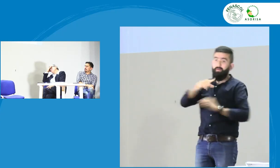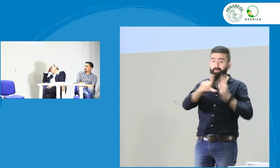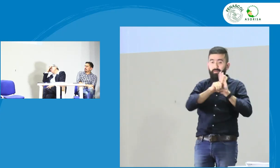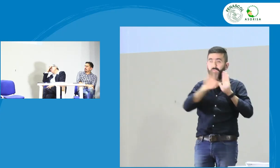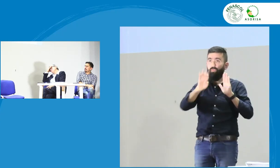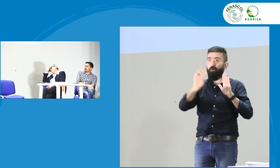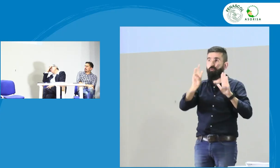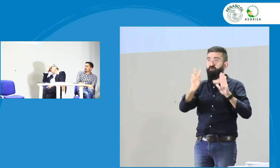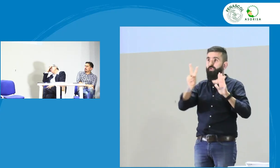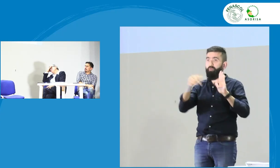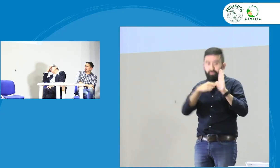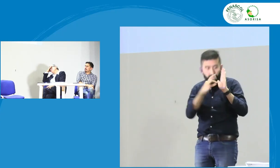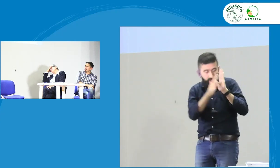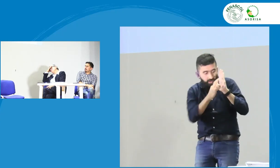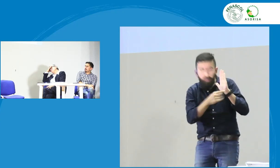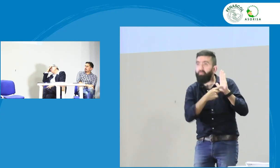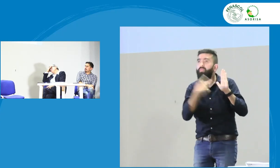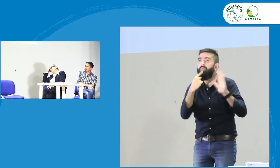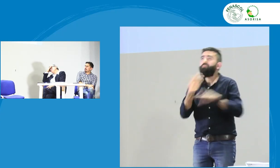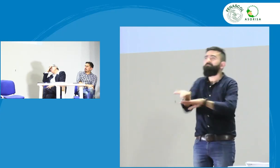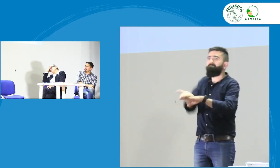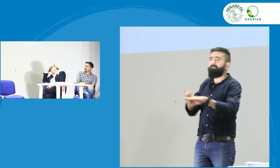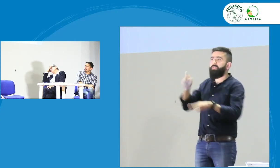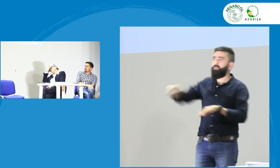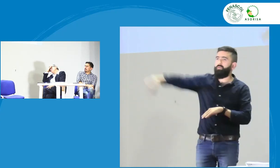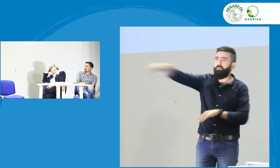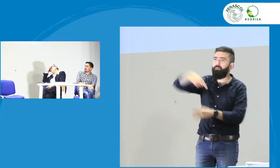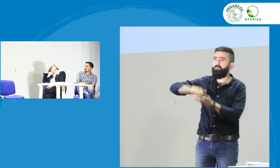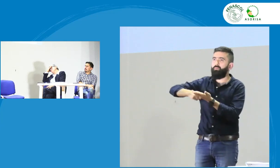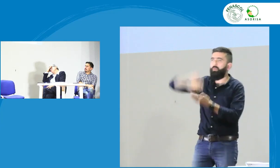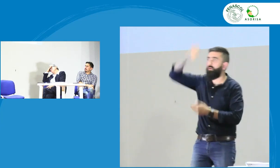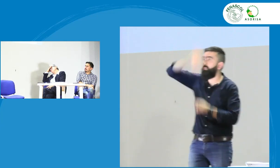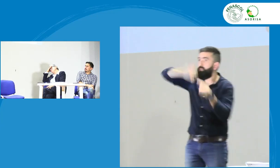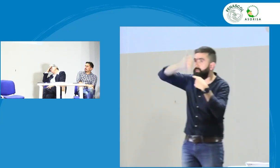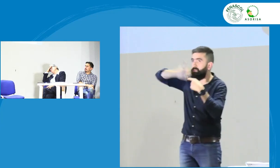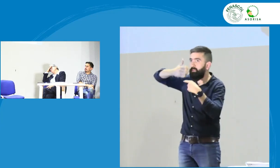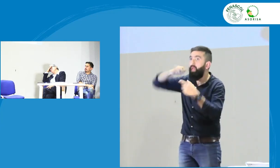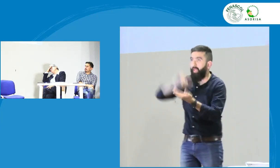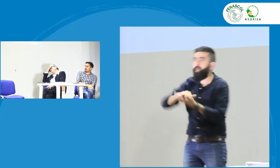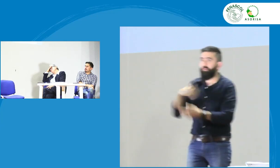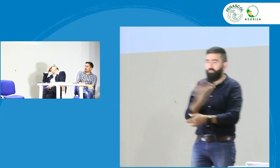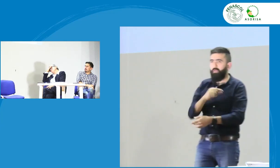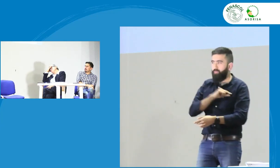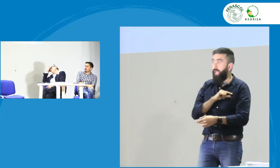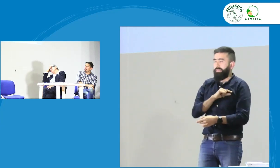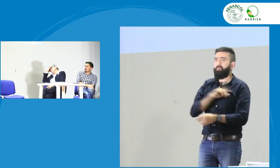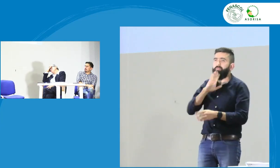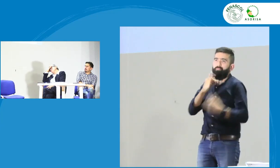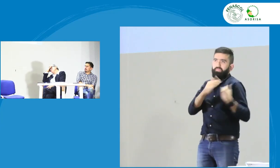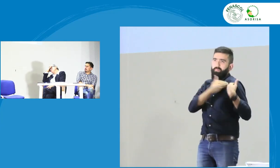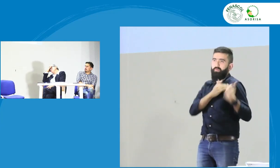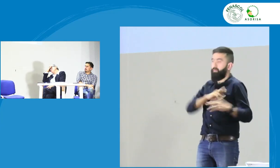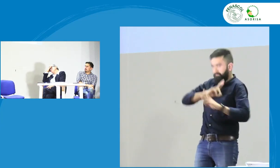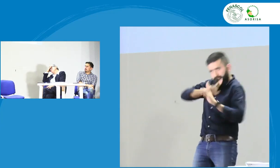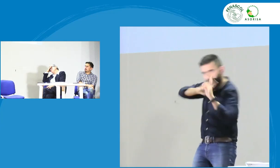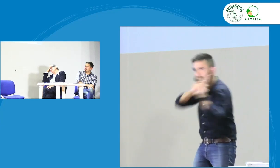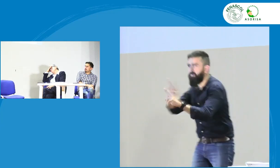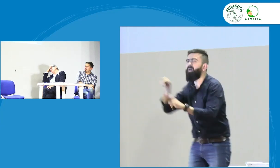yo quiero darles un poco de contexto en la ley 982 decía que todos los intérpretes debían contar con una evaluación entonces nosotros desde el INSOR como